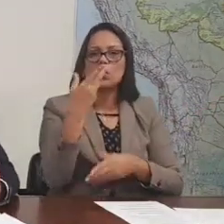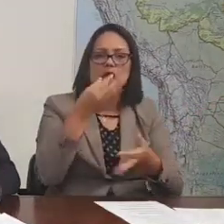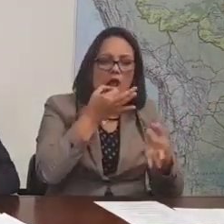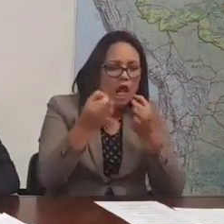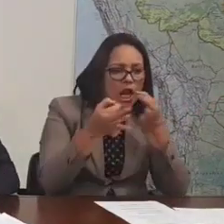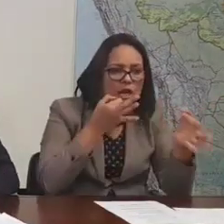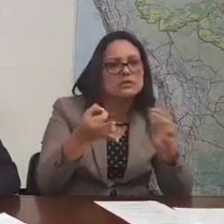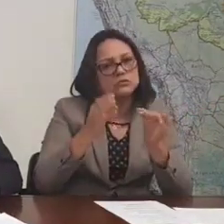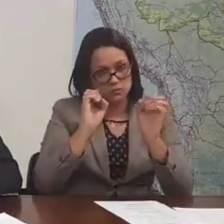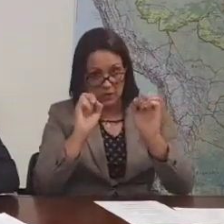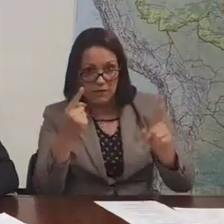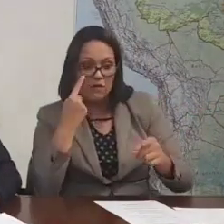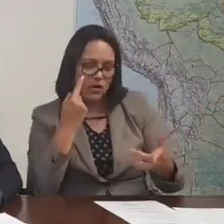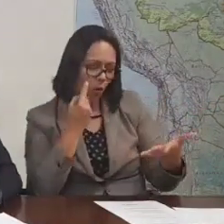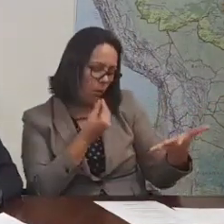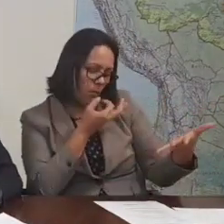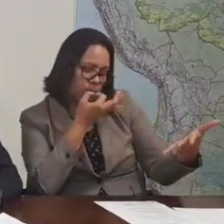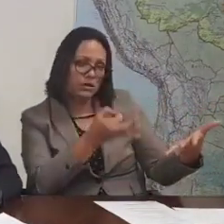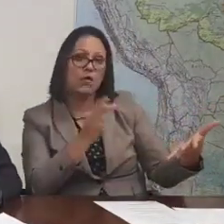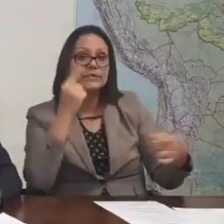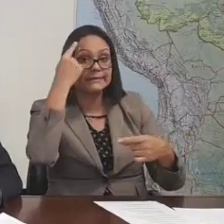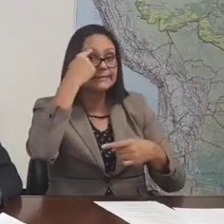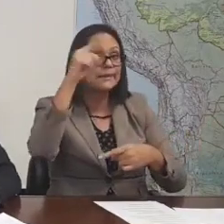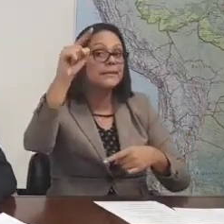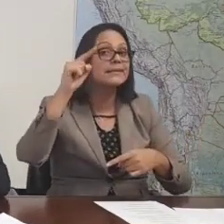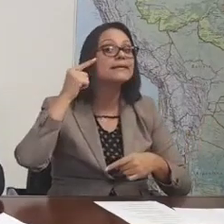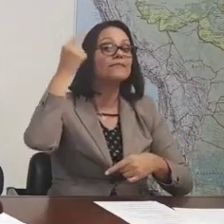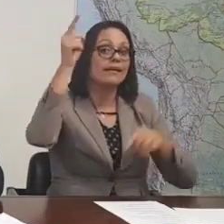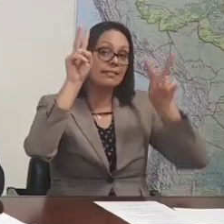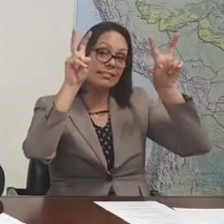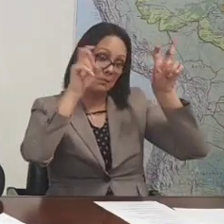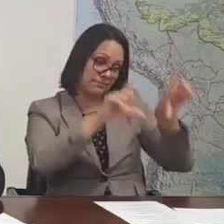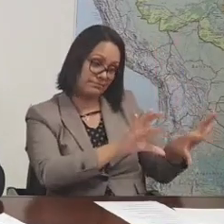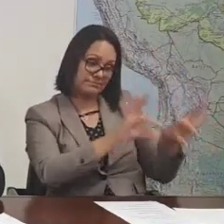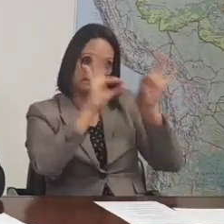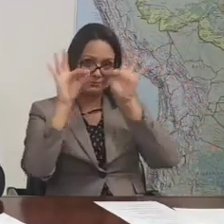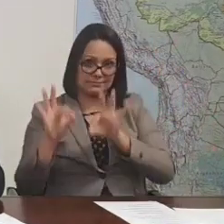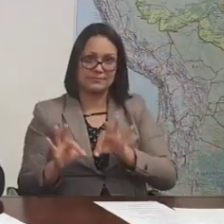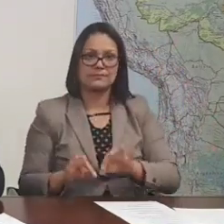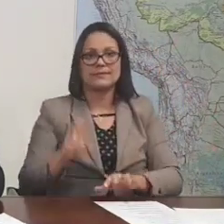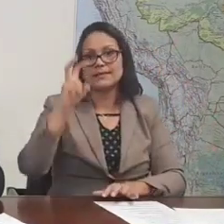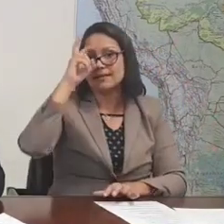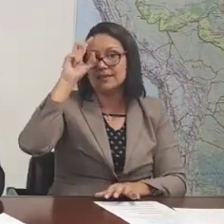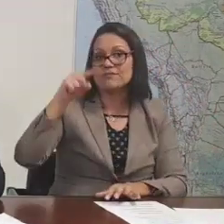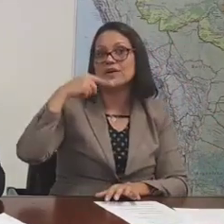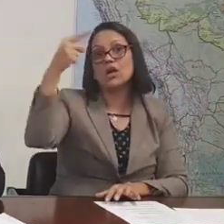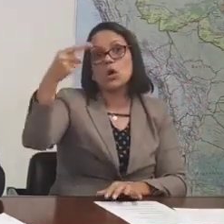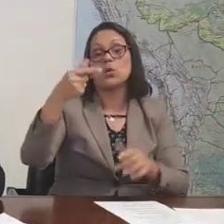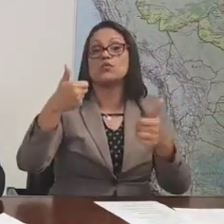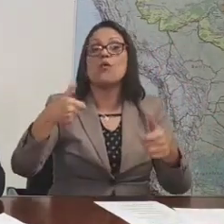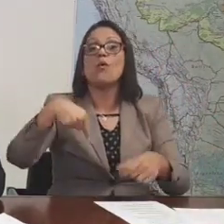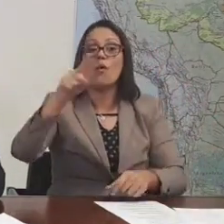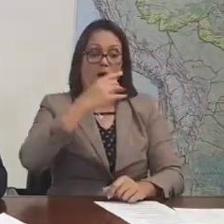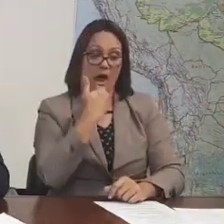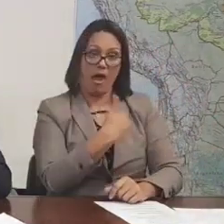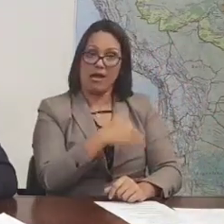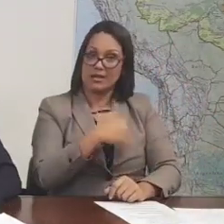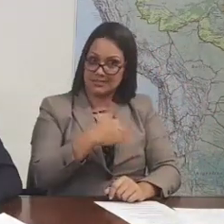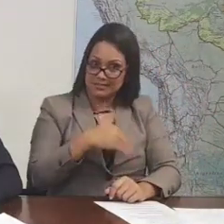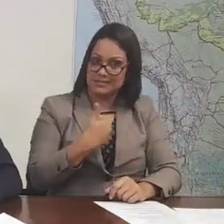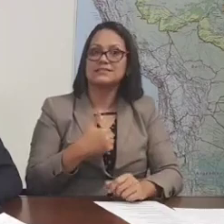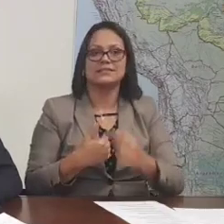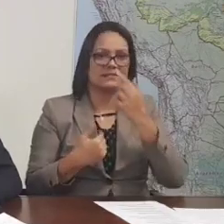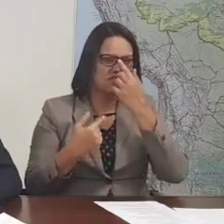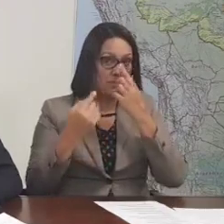criticado ou não para a gente levar em conta na live da semana que vem. Se bem que na quinta-feira da semana que vem estarei na Argentina. vamos